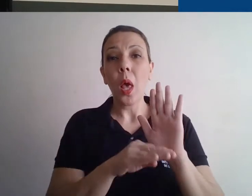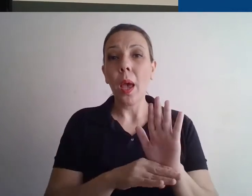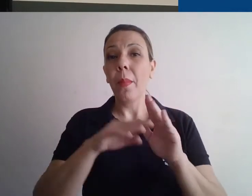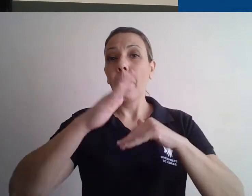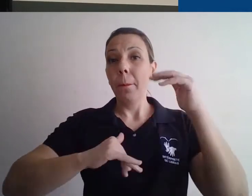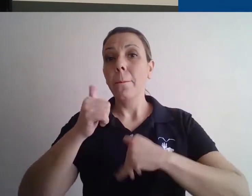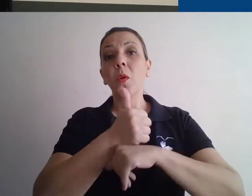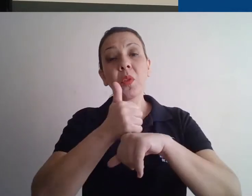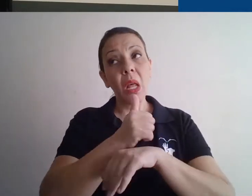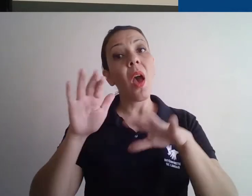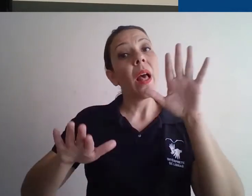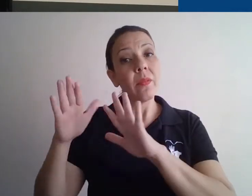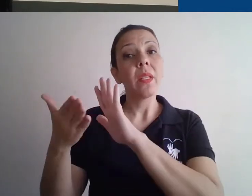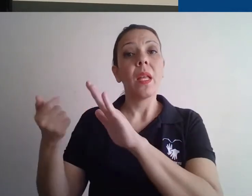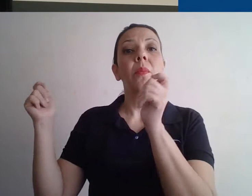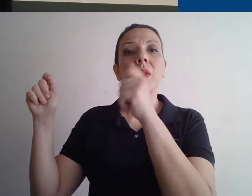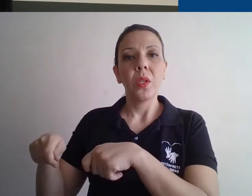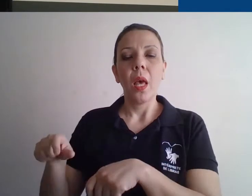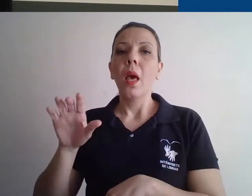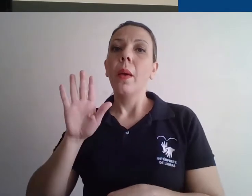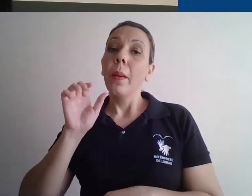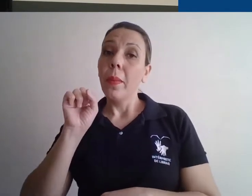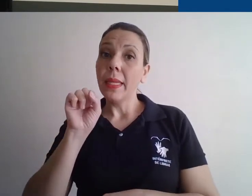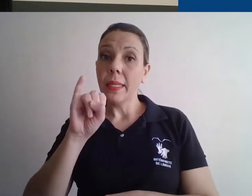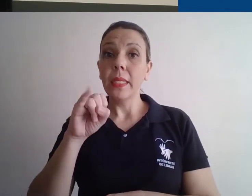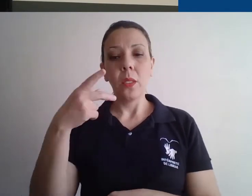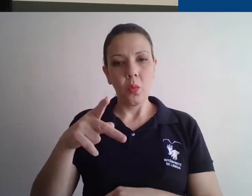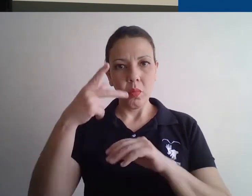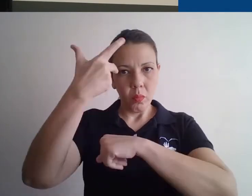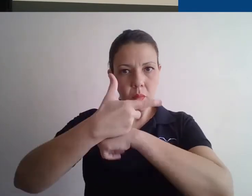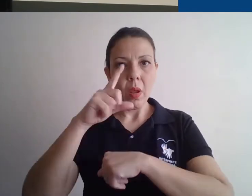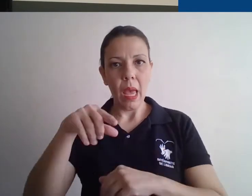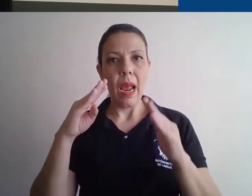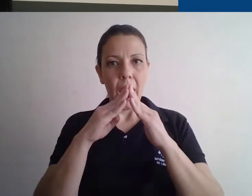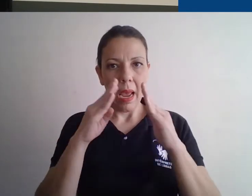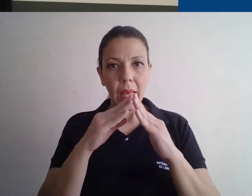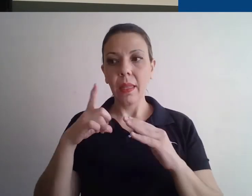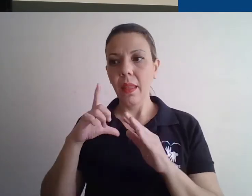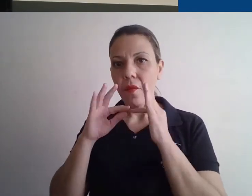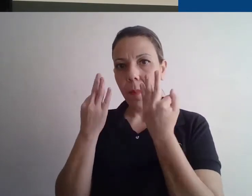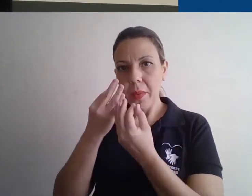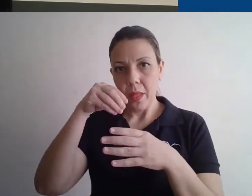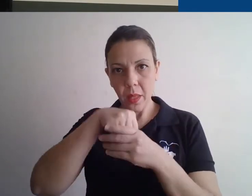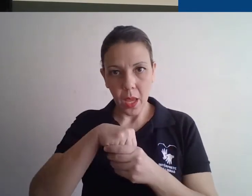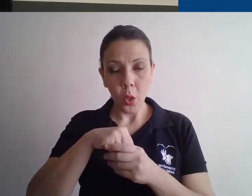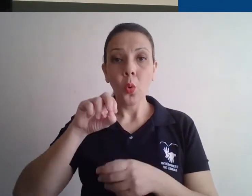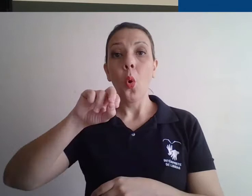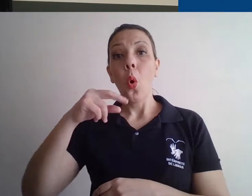profissionais. Então, se você divide a residência que você mora com alguém ou você está no seu ambiente de trabalho e também tem mais gente, é muito importante combinar com